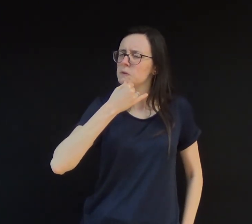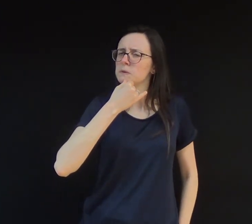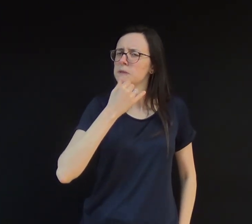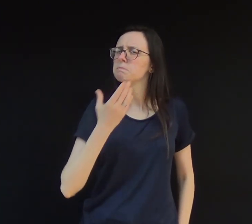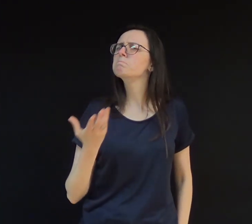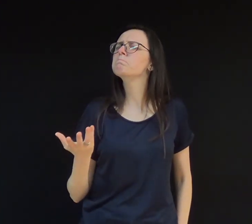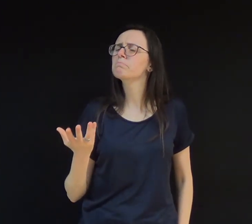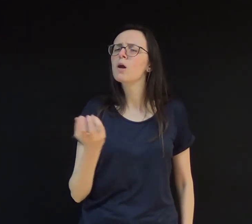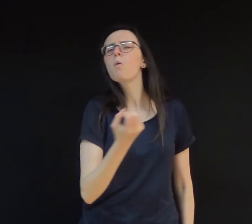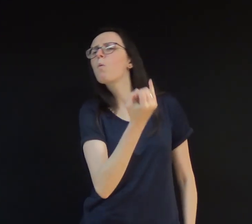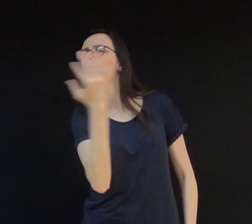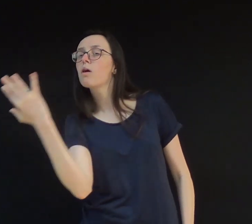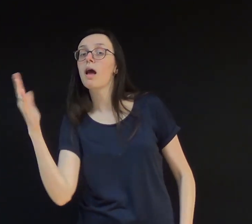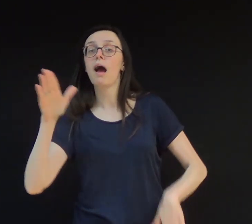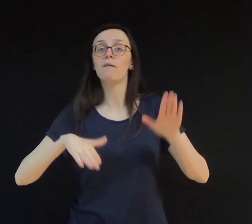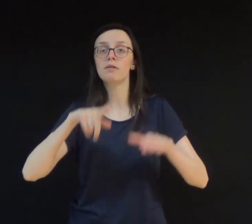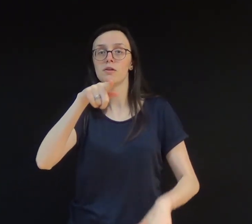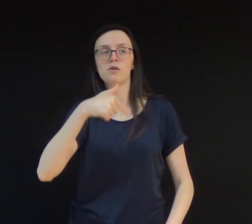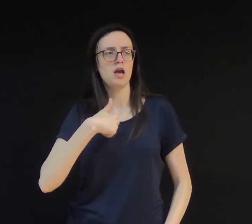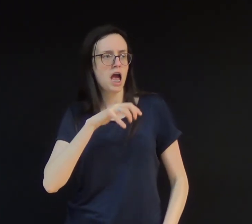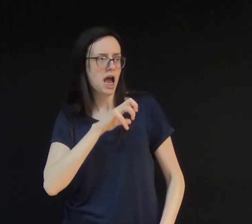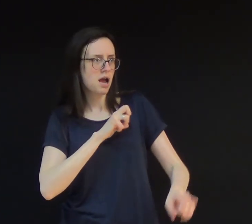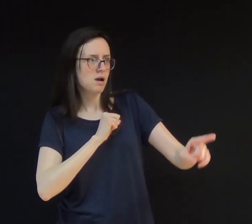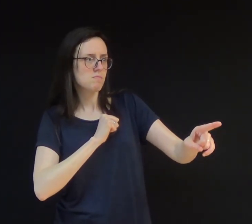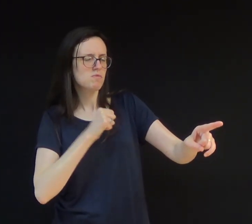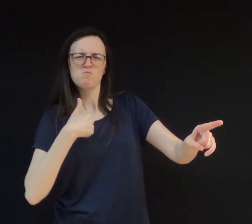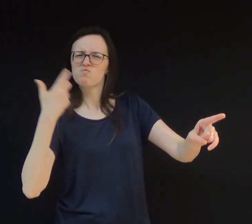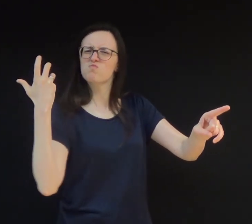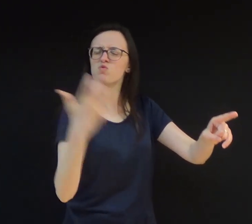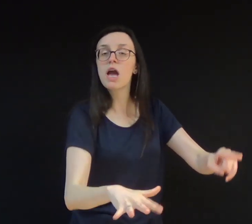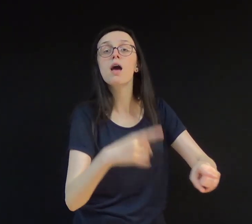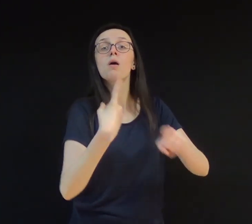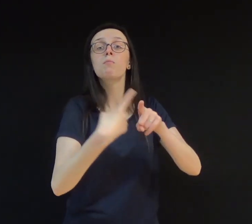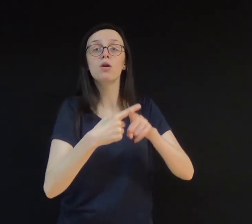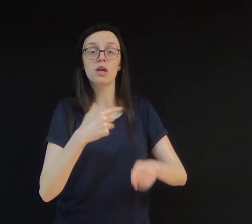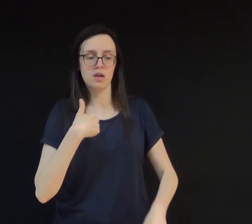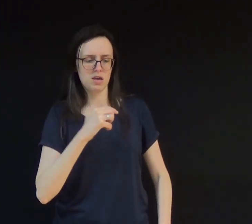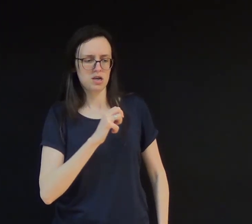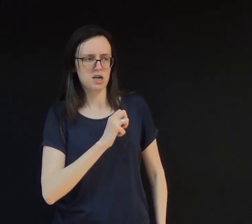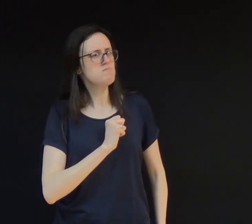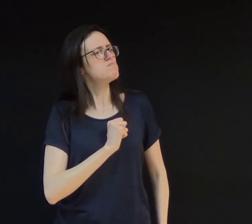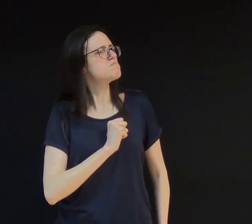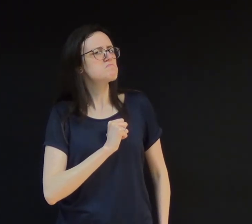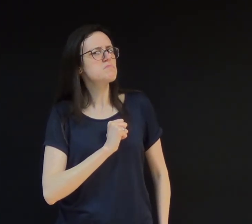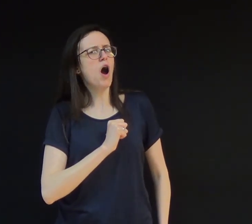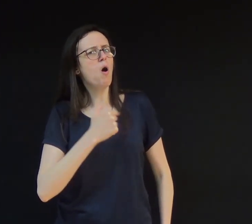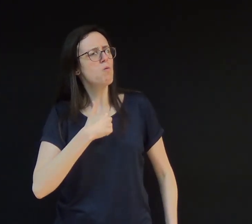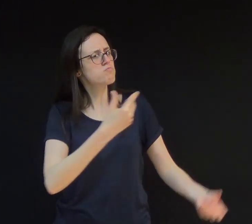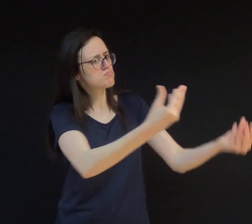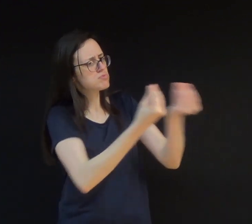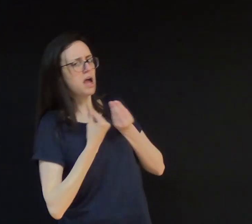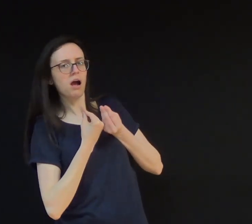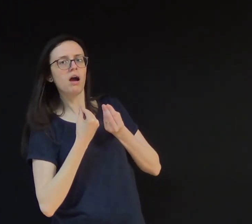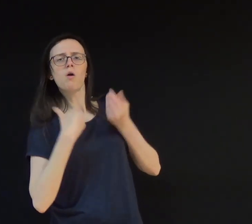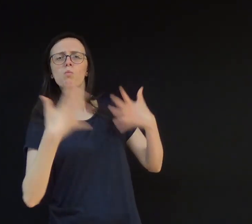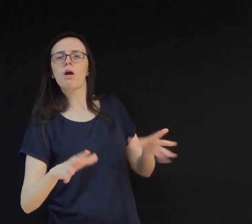Quantas vezes você deixou de amar o próximo, pois achava que o amor devia ser para receber e não para dar? Pare de viver assim.